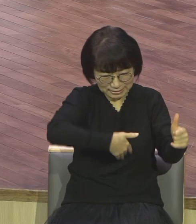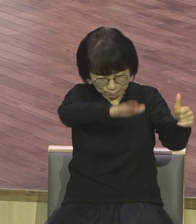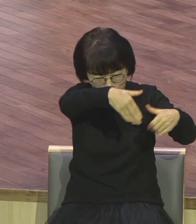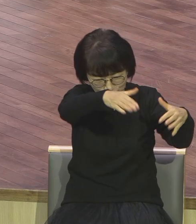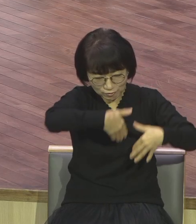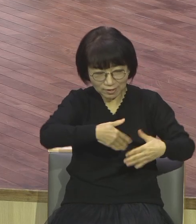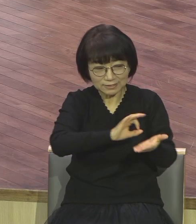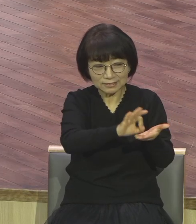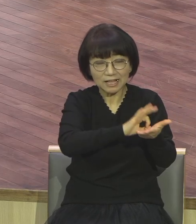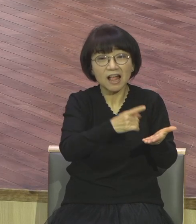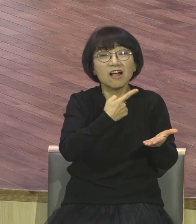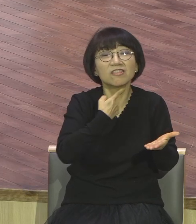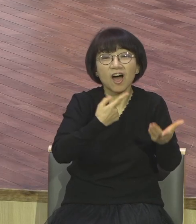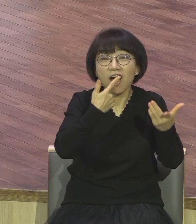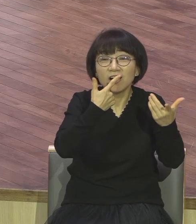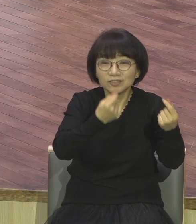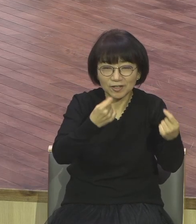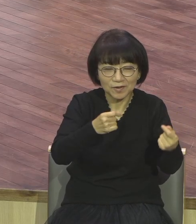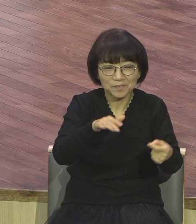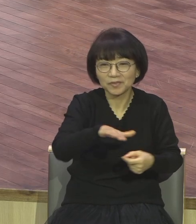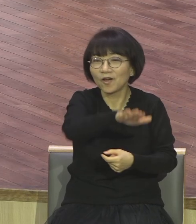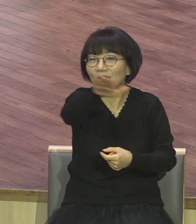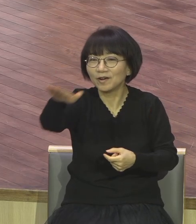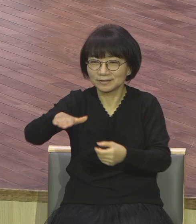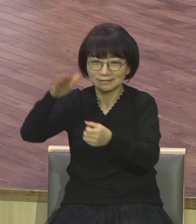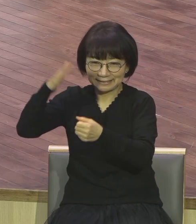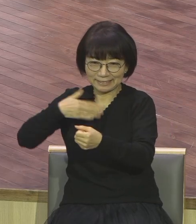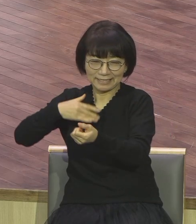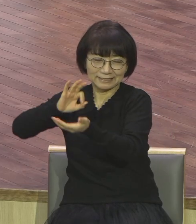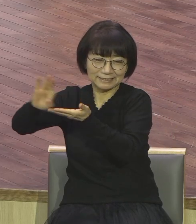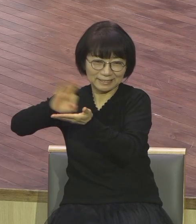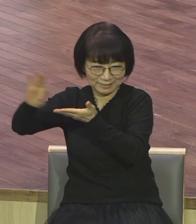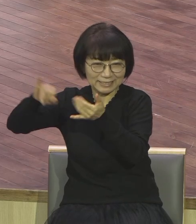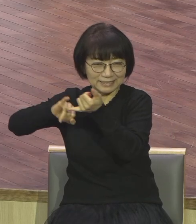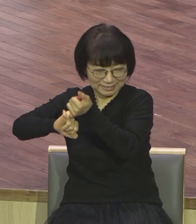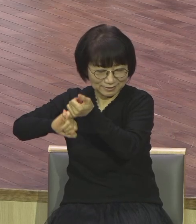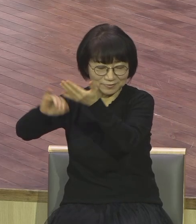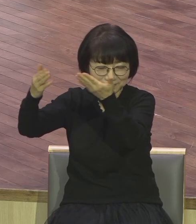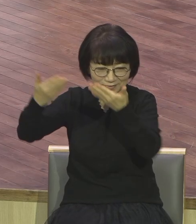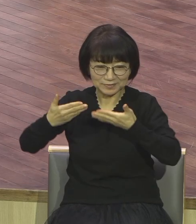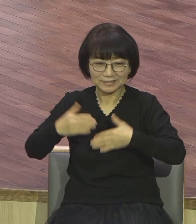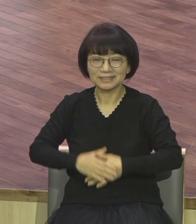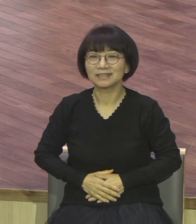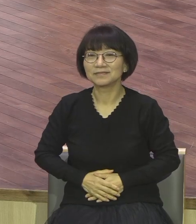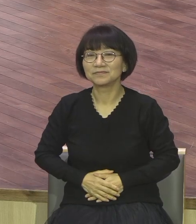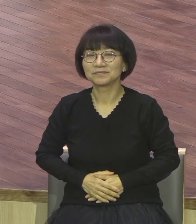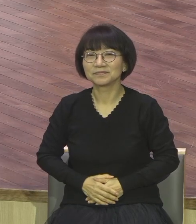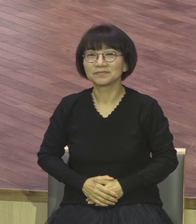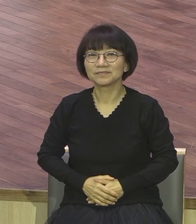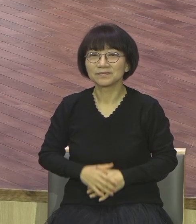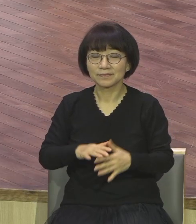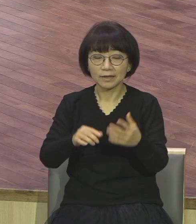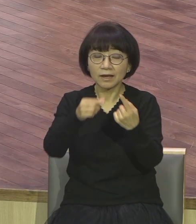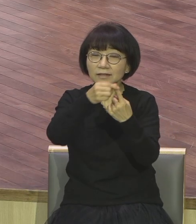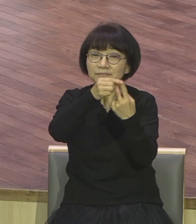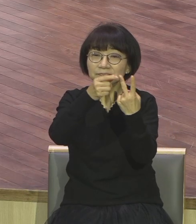이 세 가지를 통합하면 오늘 제목처럼 하나님의 불의심을 받은 영적